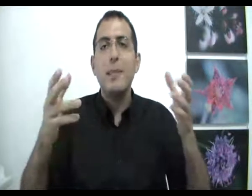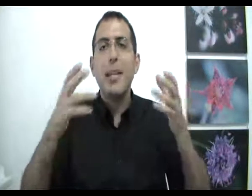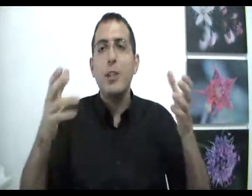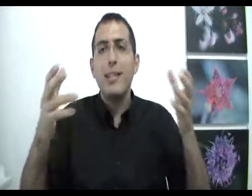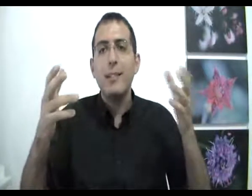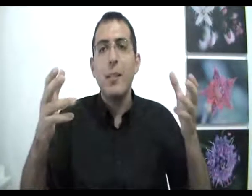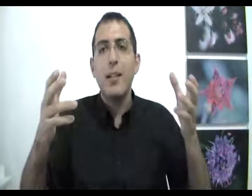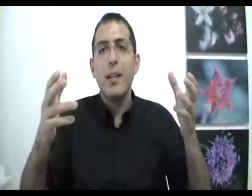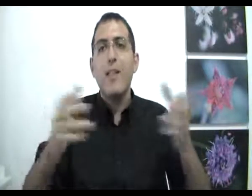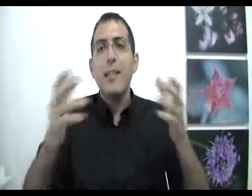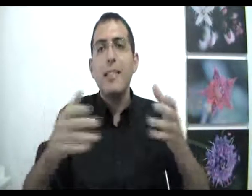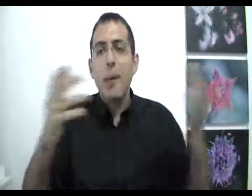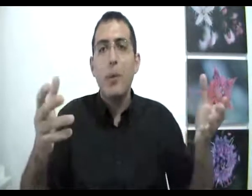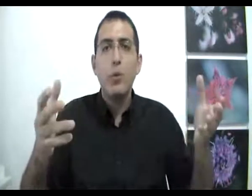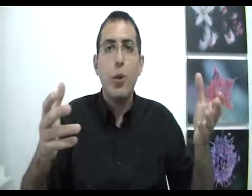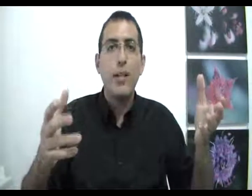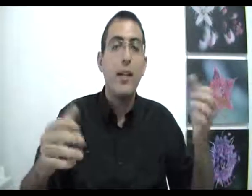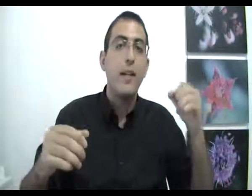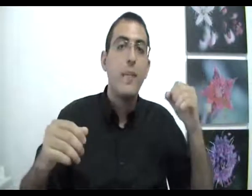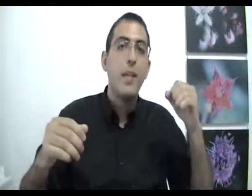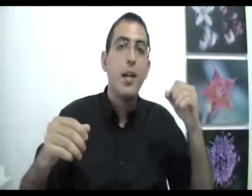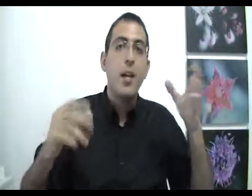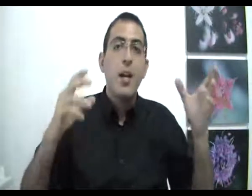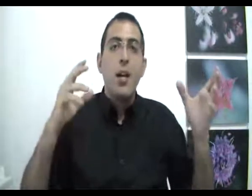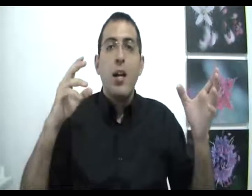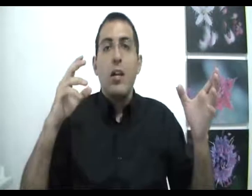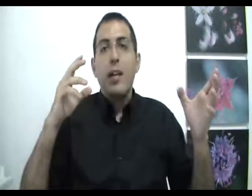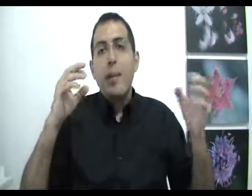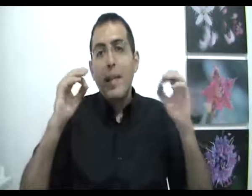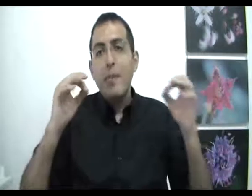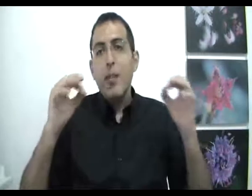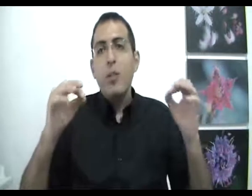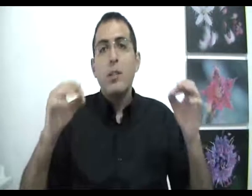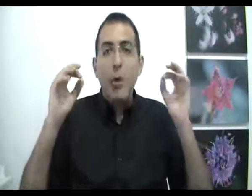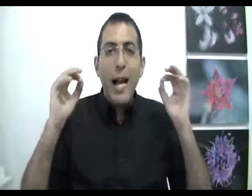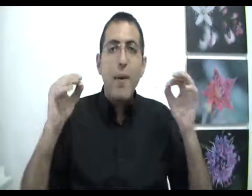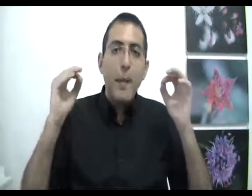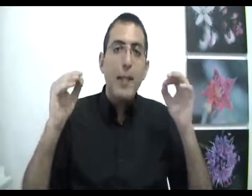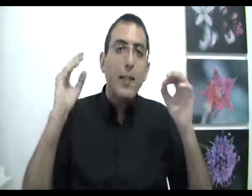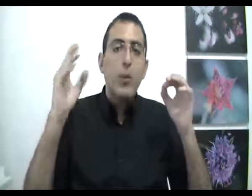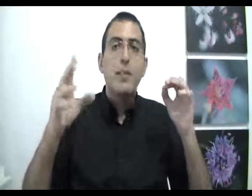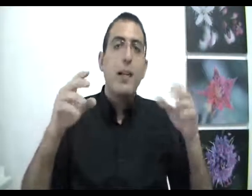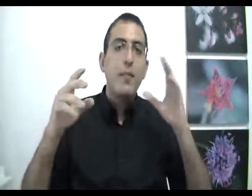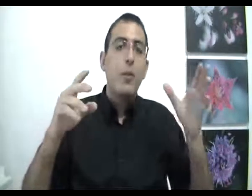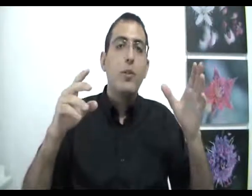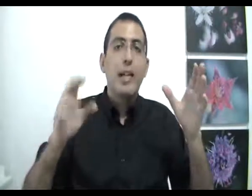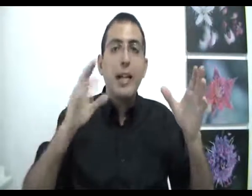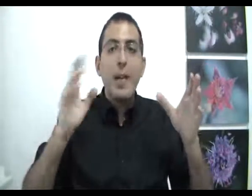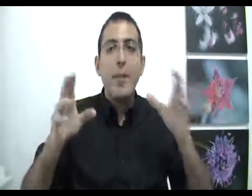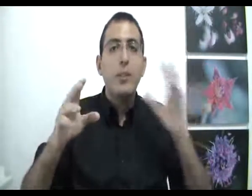נקרא שאין סיבה ואין סיבה פירושו אקראי כי בינאדם זה ראשון עצמו למה באמת אני רוצה ככה ולא רוצה אחרת למה אני רוצה